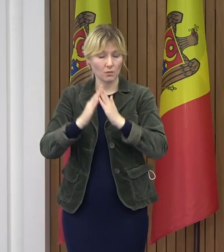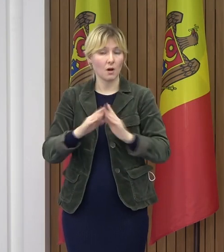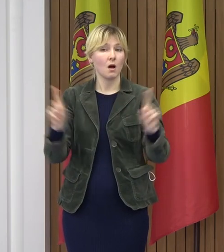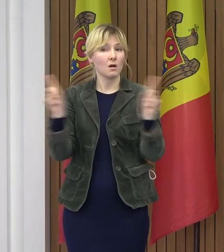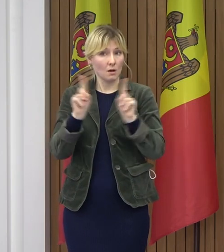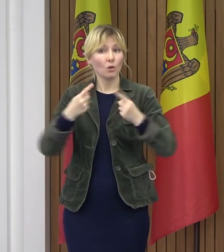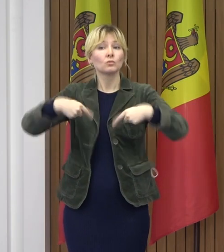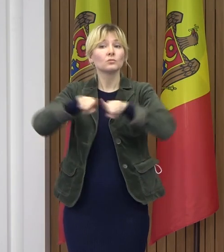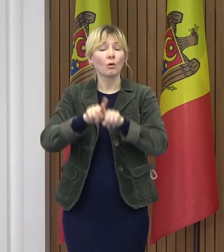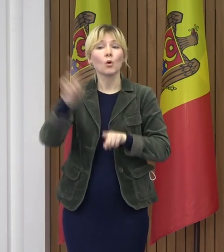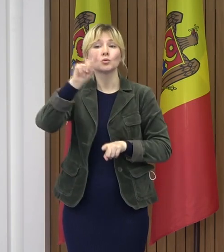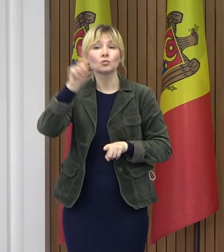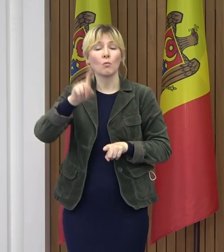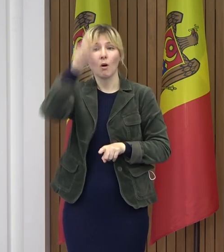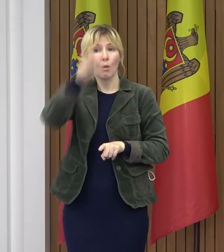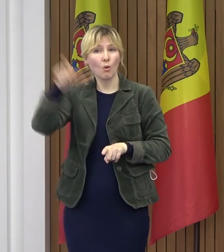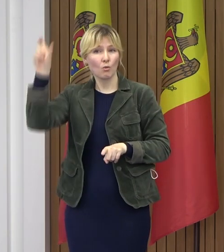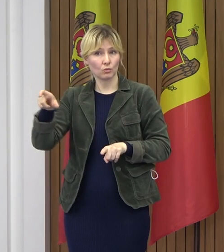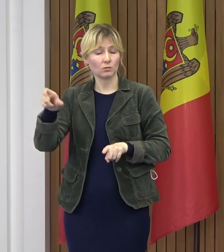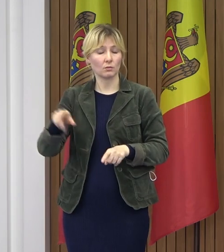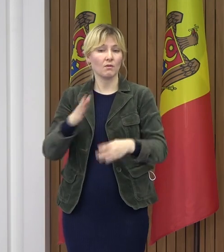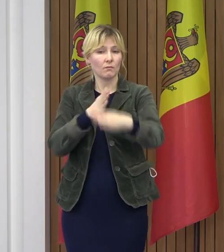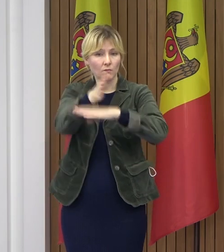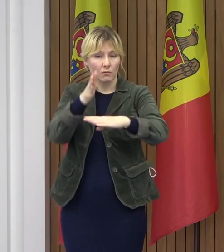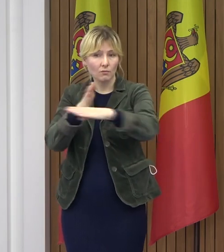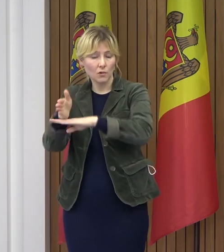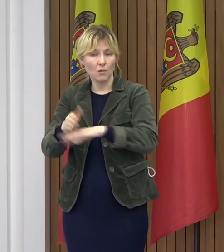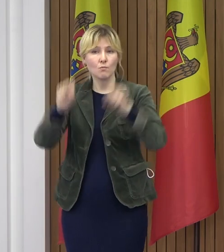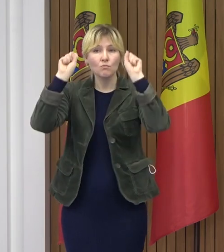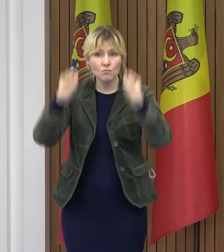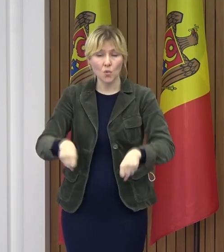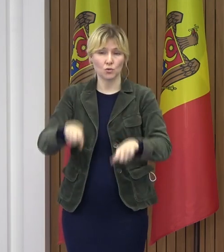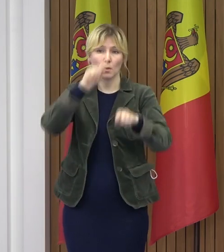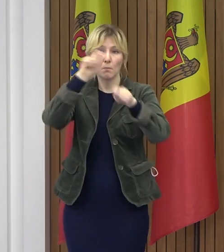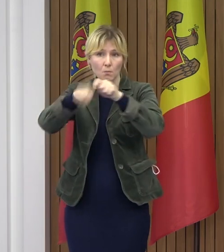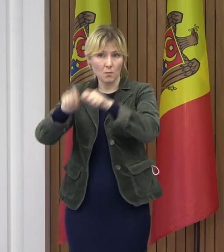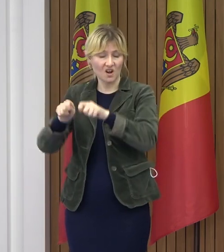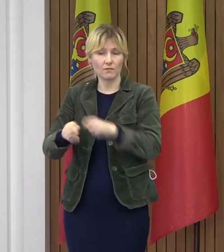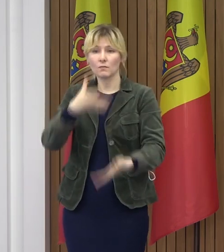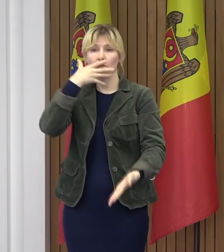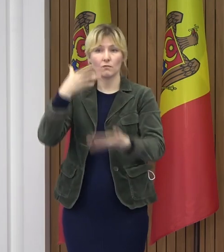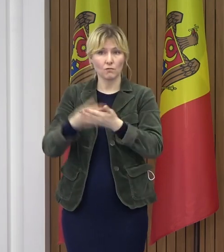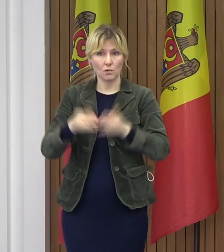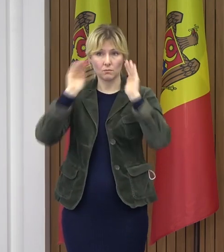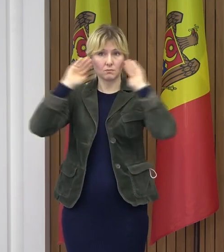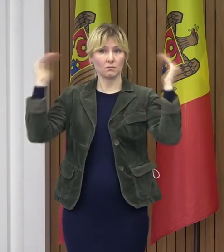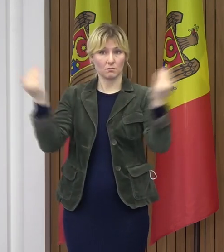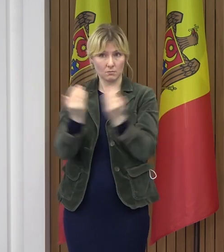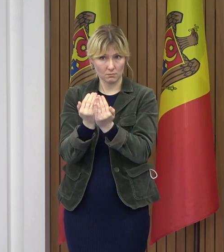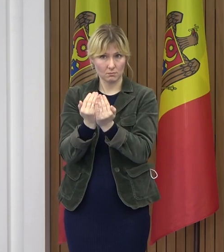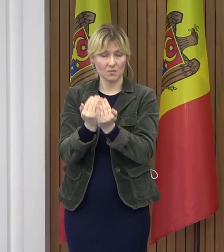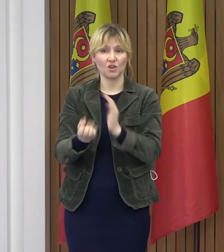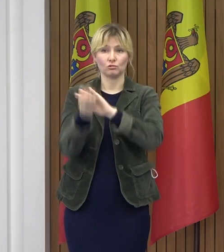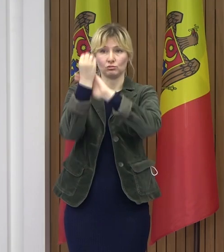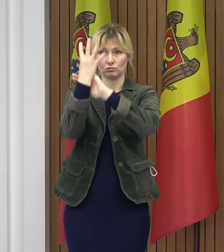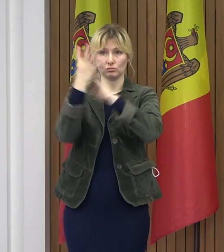serviciile de control să poată verifica autoizolarea dânșilor pentru o perioadă de